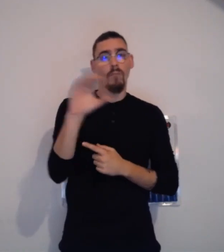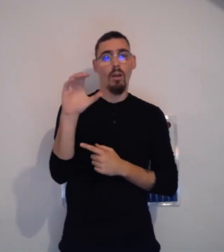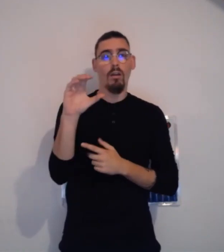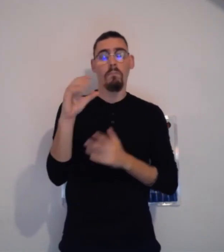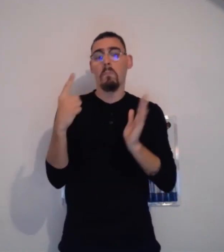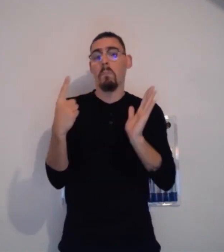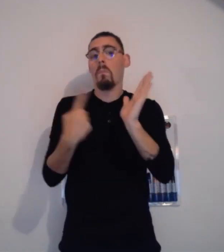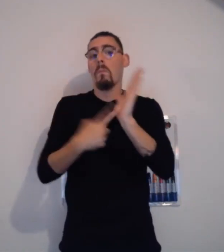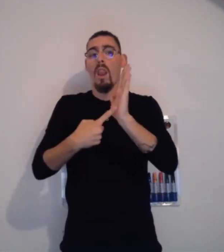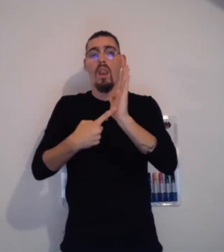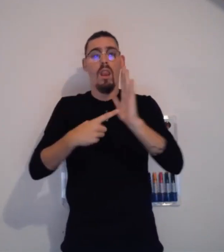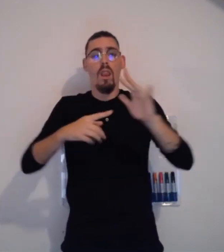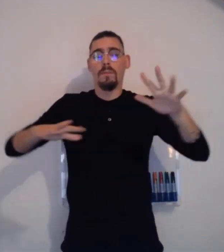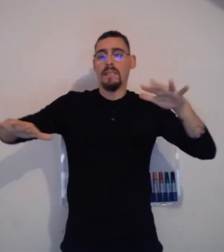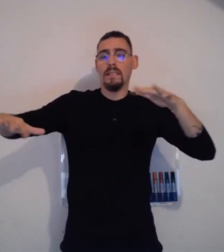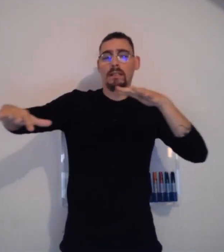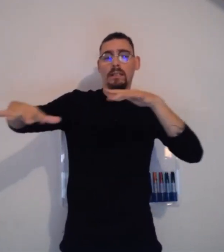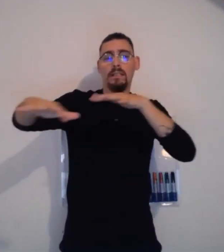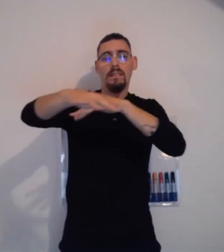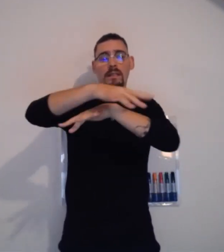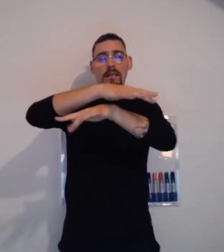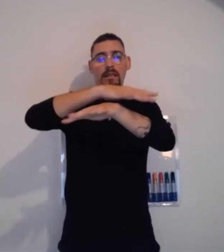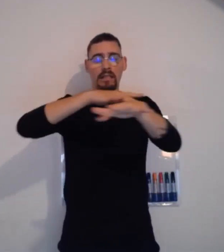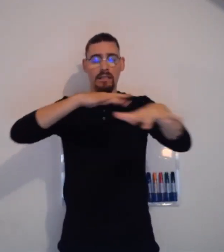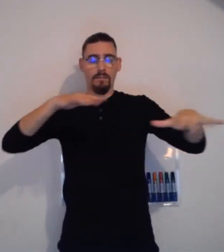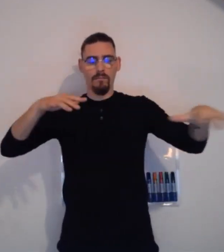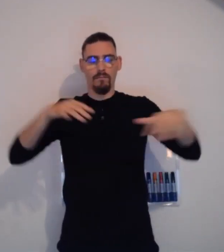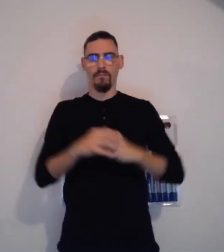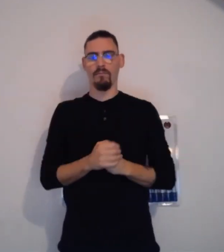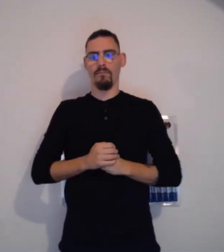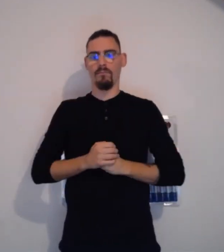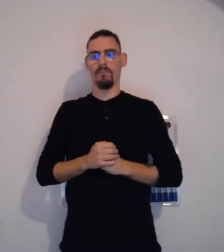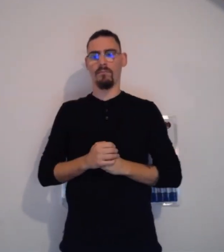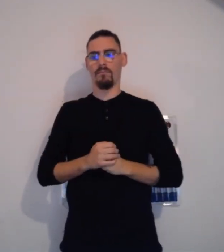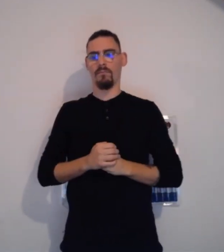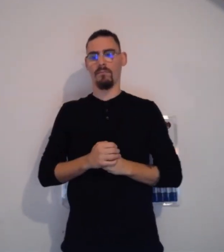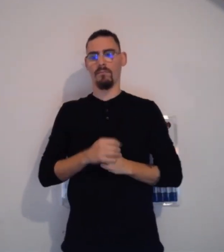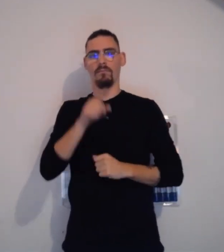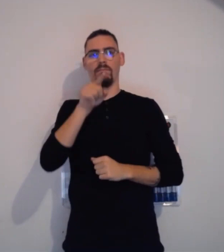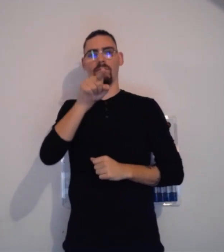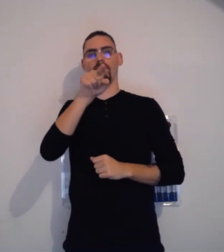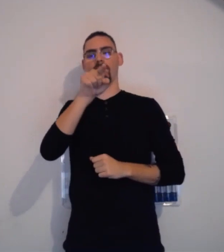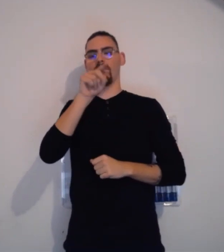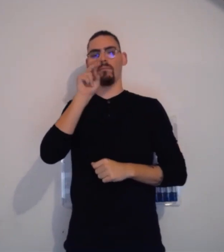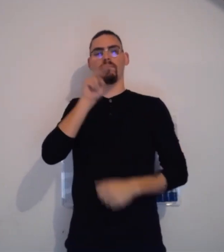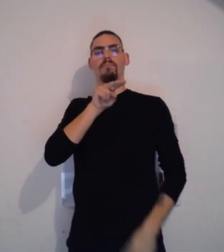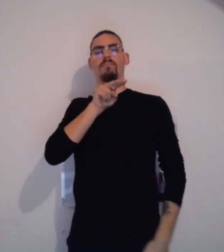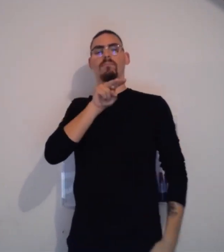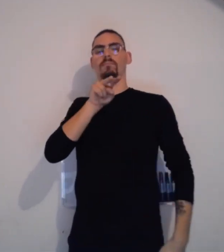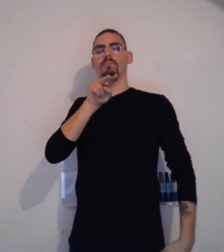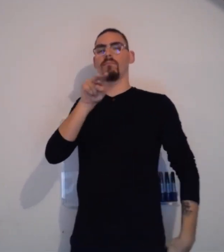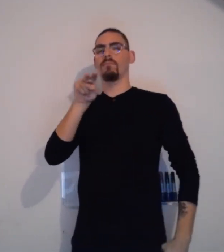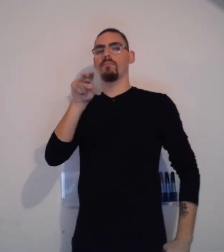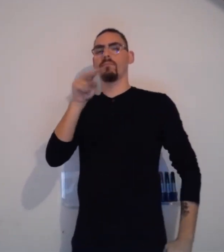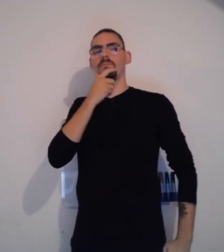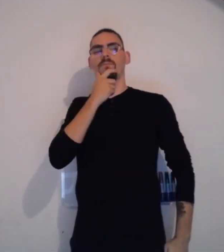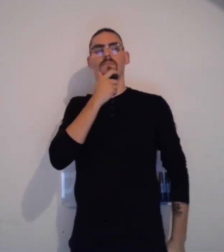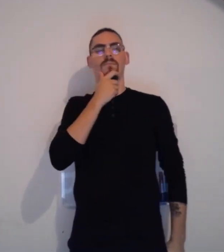Vous êtes un petit peu en hauteur. Vous voyez peut-être mille personnes devant vous. Énormément de personnes qui sont là.